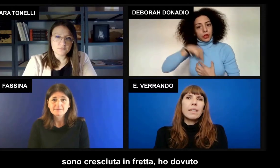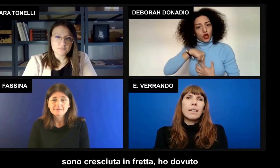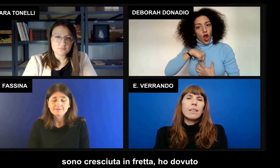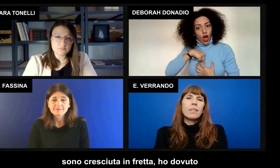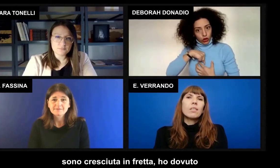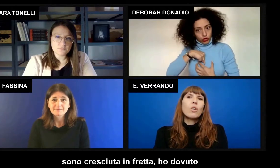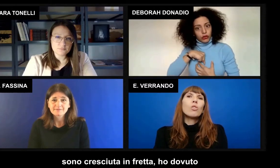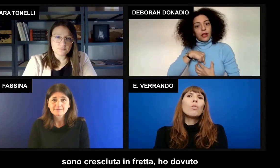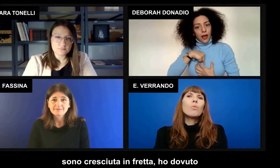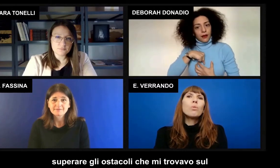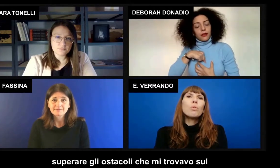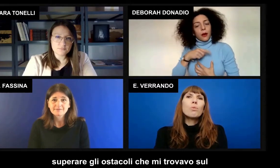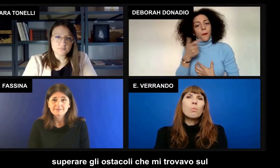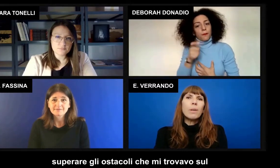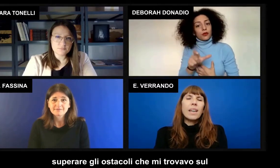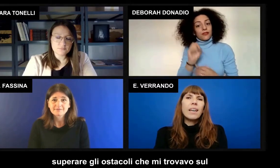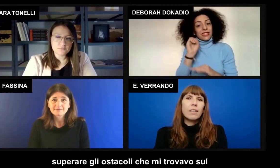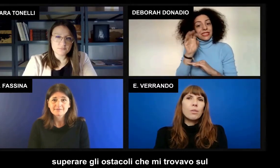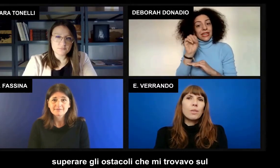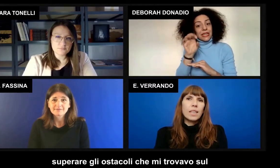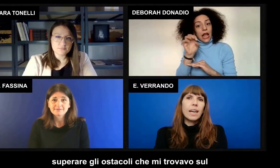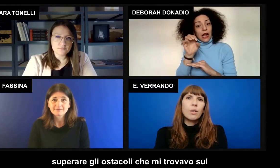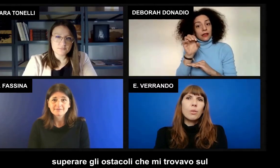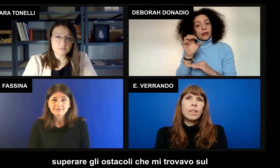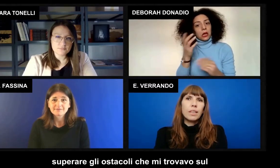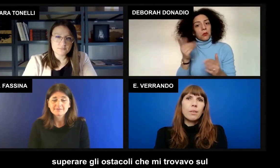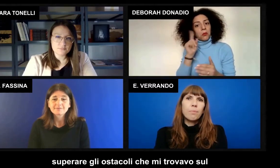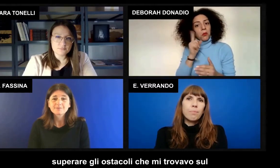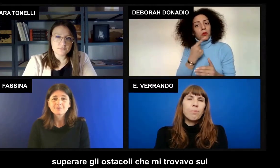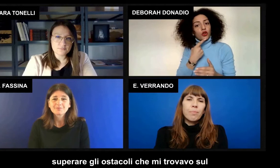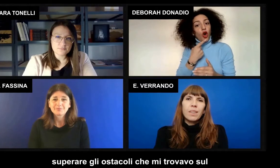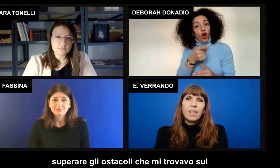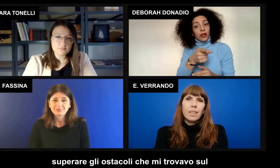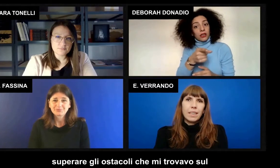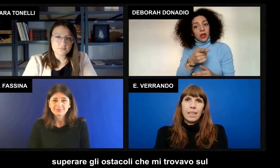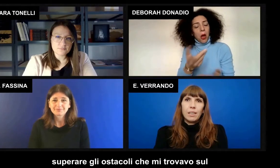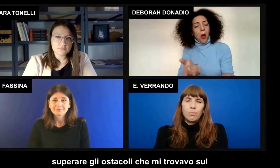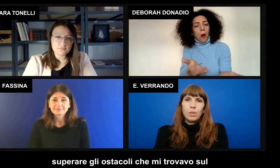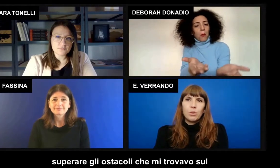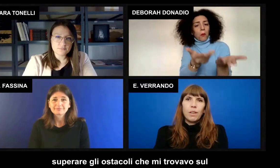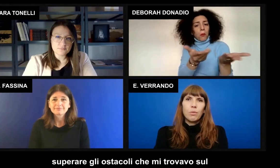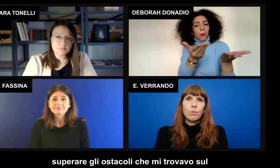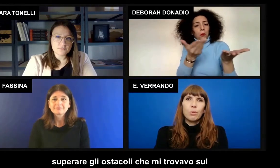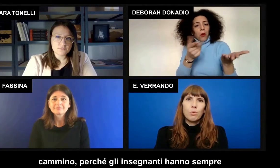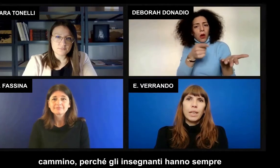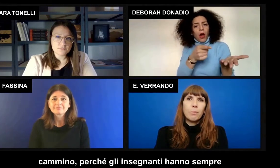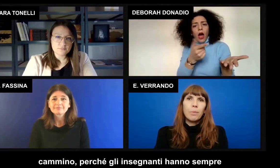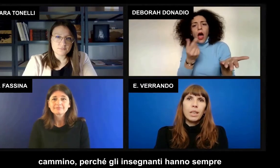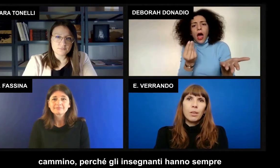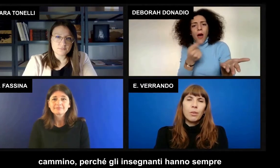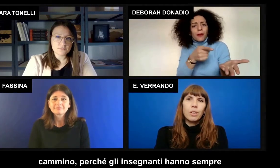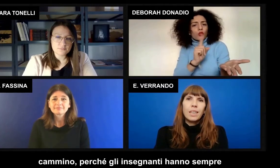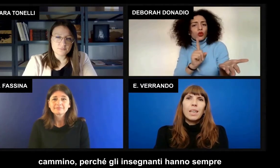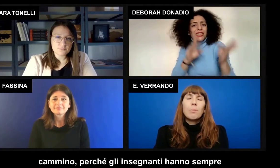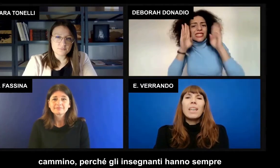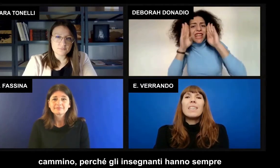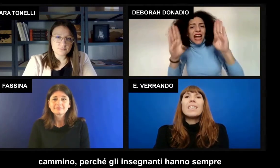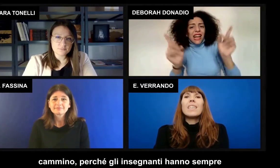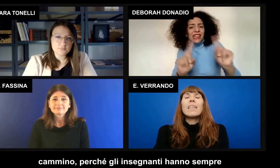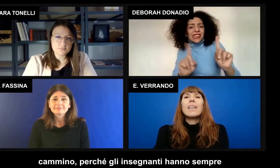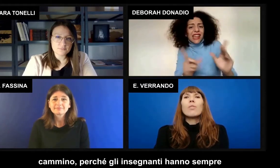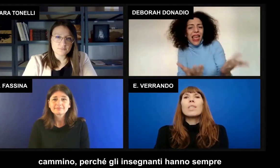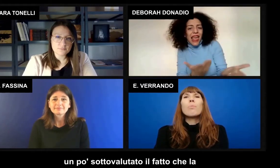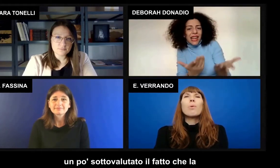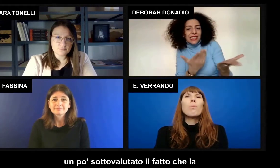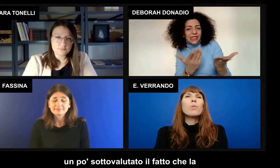fretta, ho dovuto superare gli ostacoli che mi trovavo sul cammino perché gli